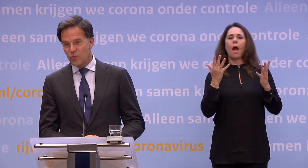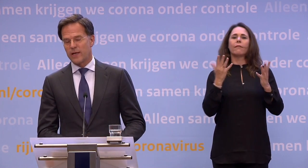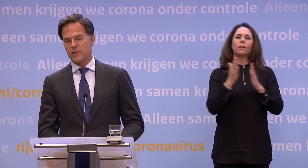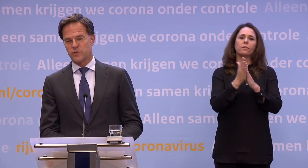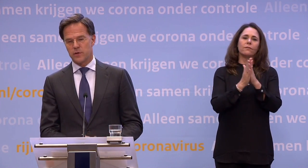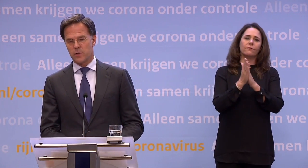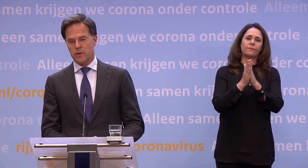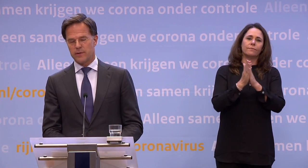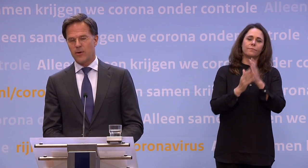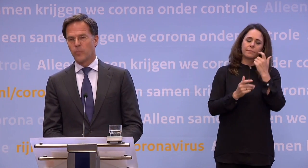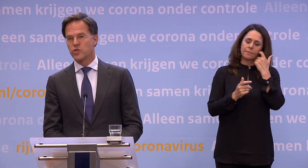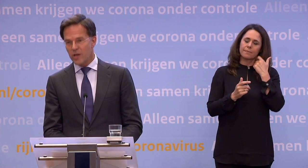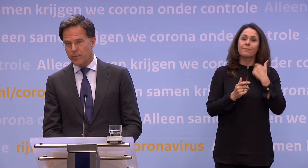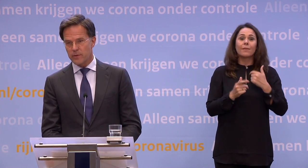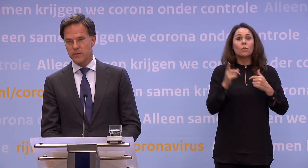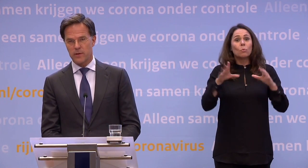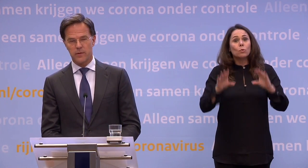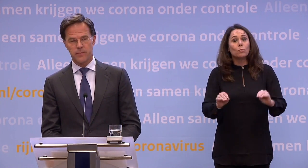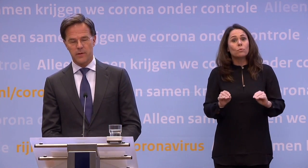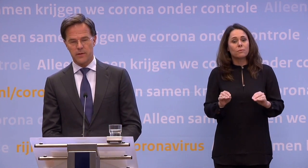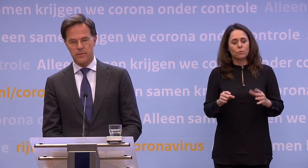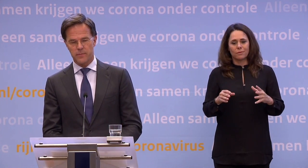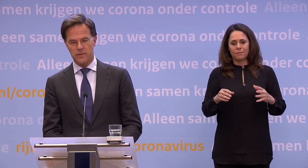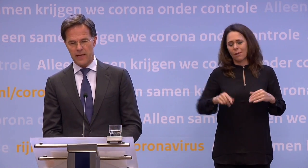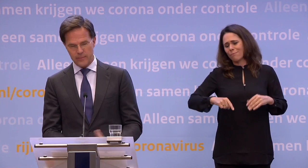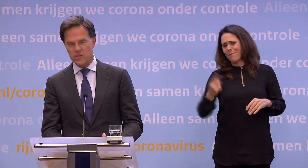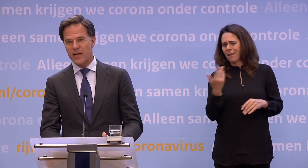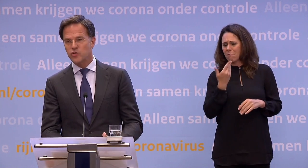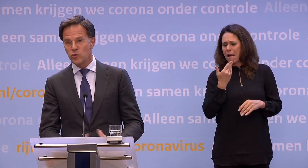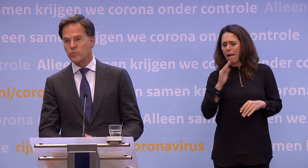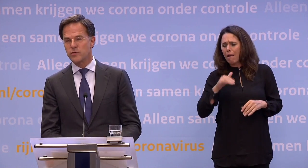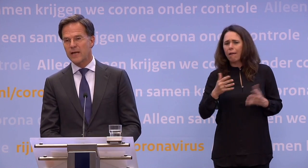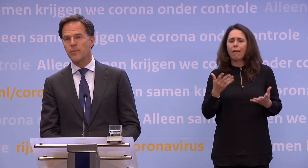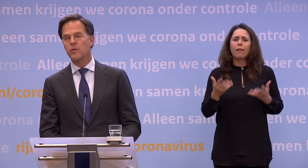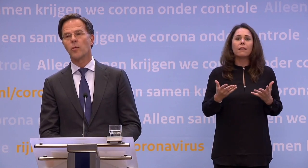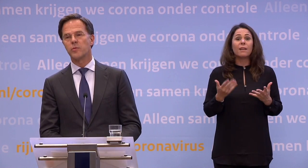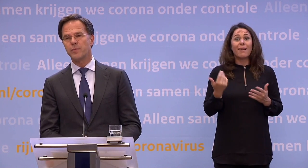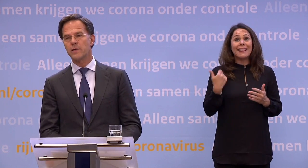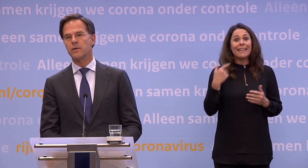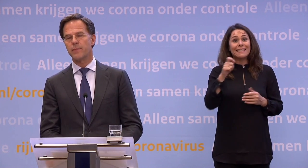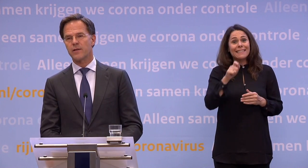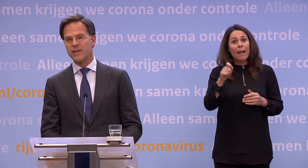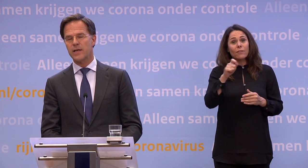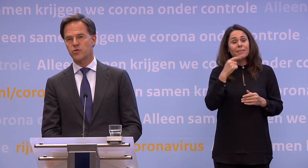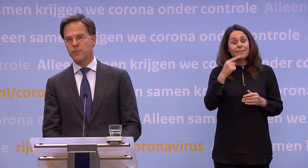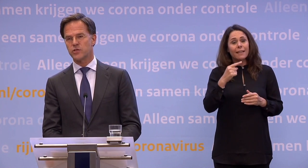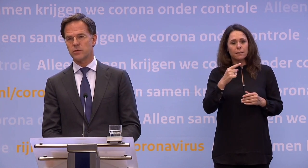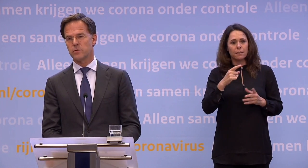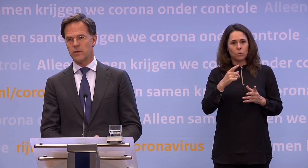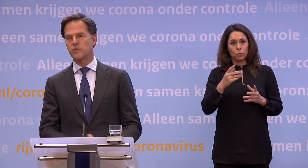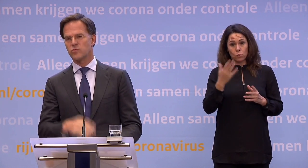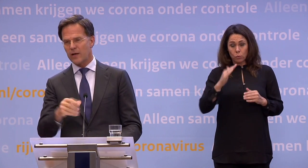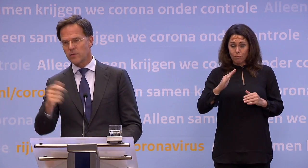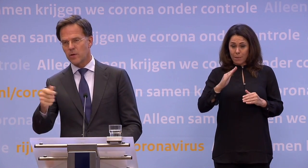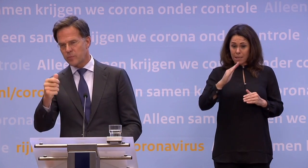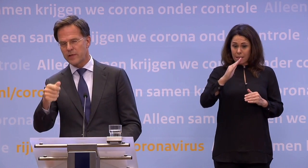moeten we echt doen. En als we het daarop verslappen, ik heb net de cijfers genoemd... ...er hebben op de piek bijna 3.000 mensen